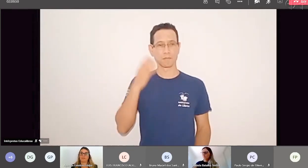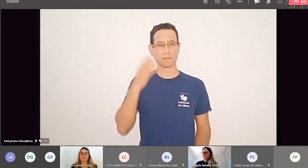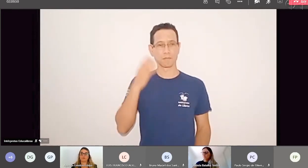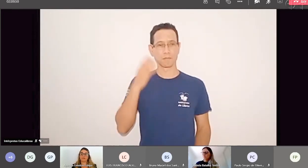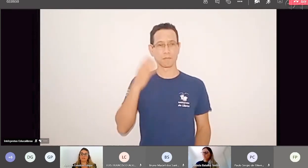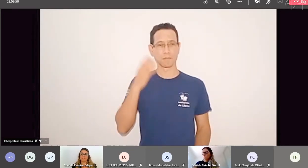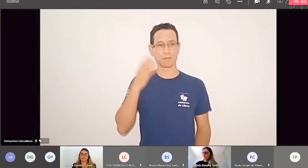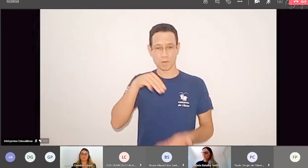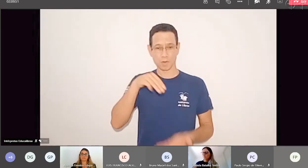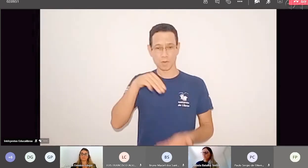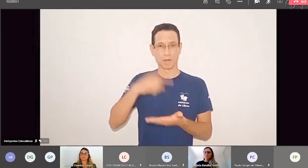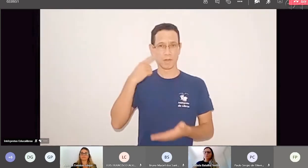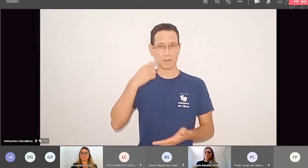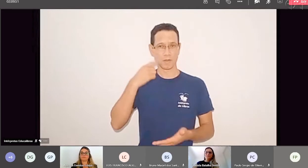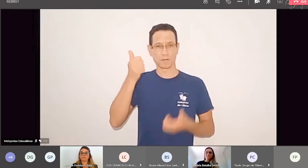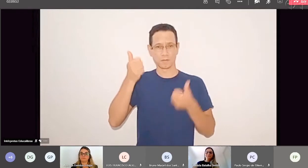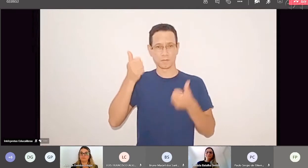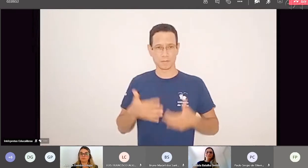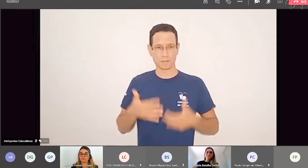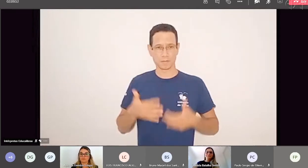avisarei. Boa palestra.